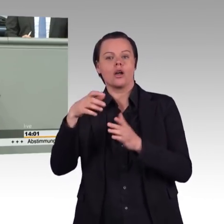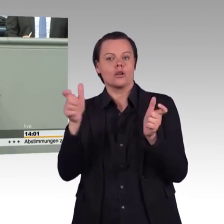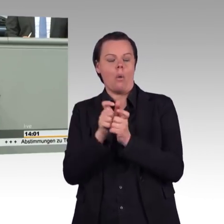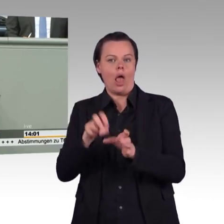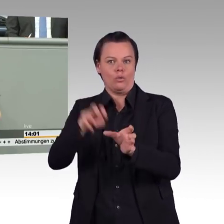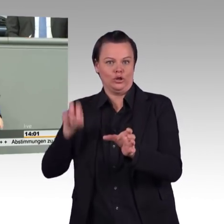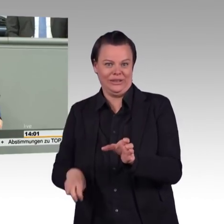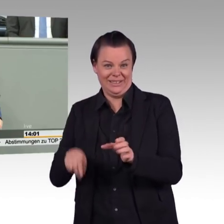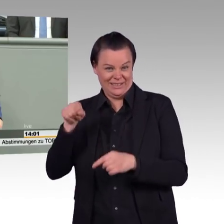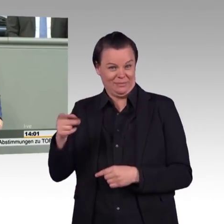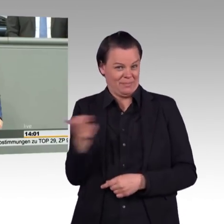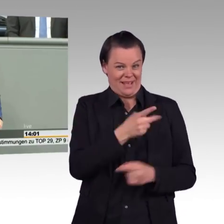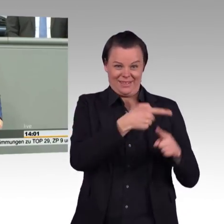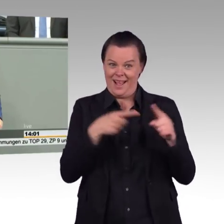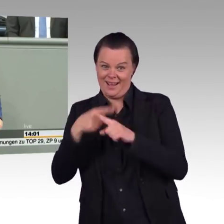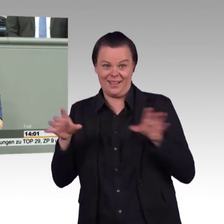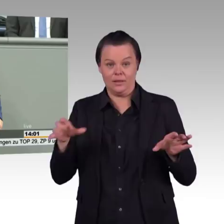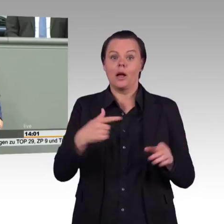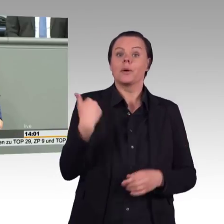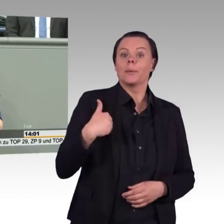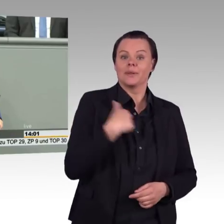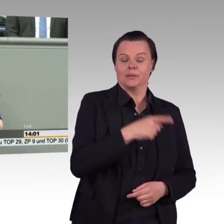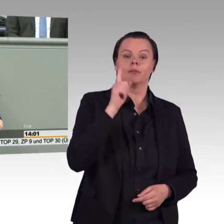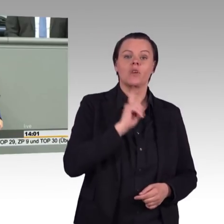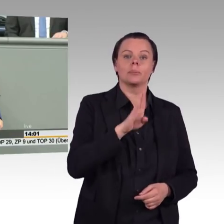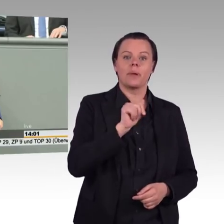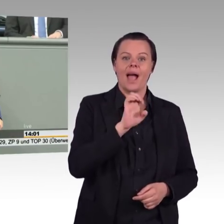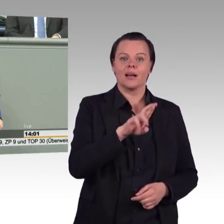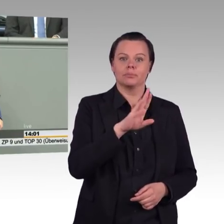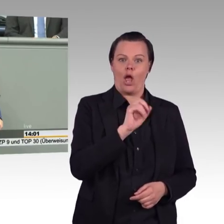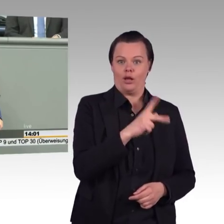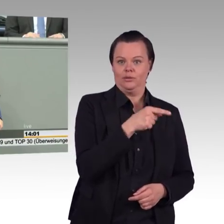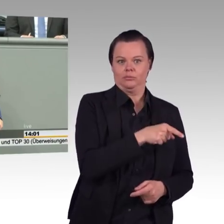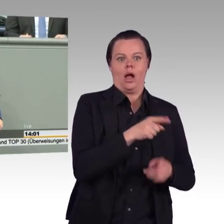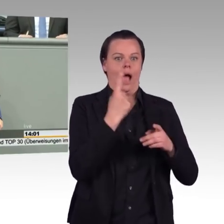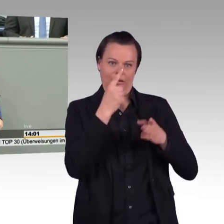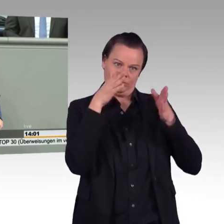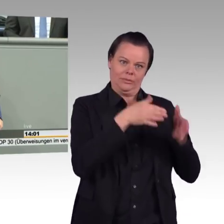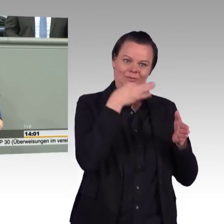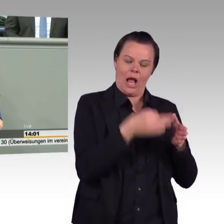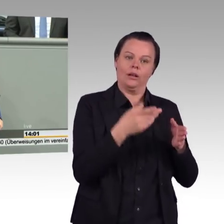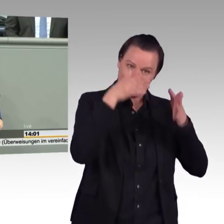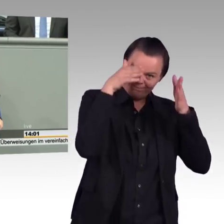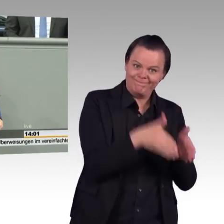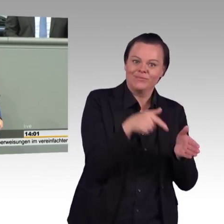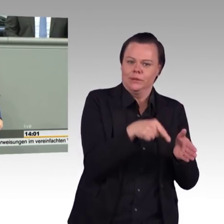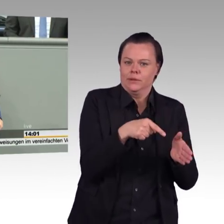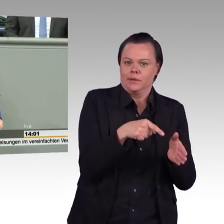als Sofortmaßnahme bis 2022 12,5 GW Abschaltung von Kraftwerken und das entspricht